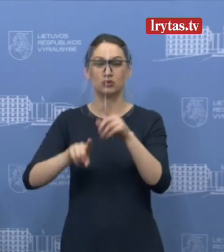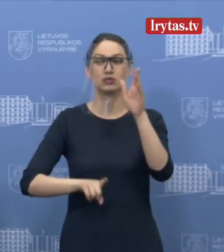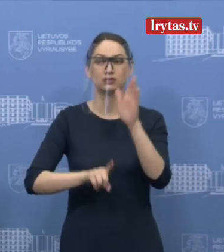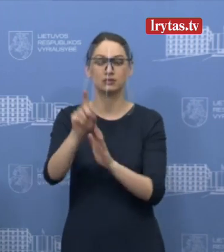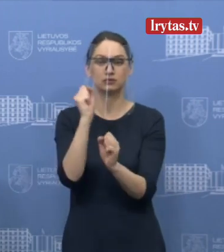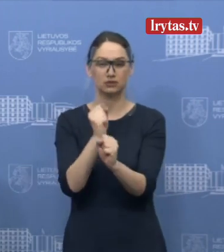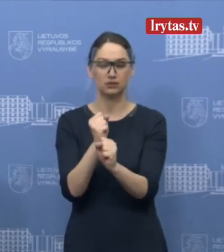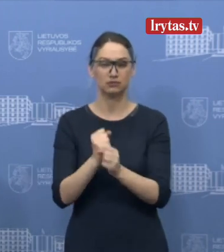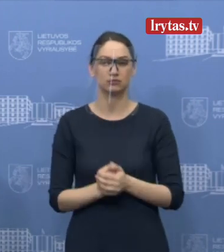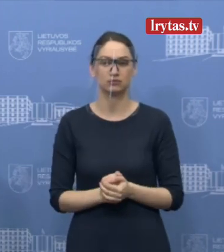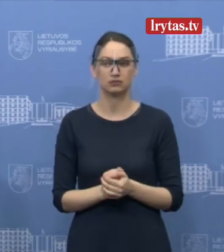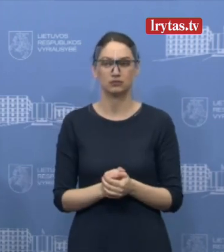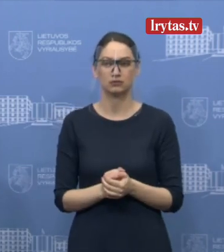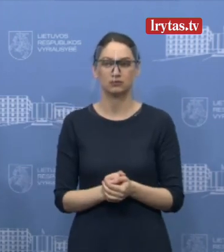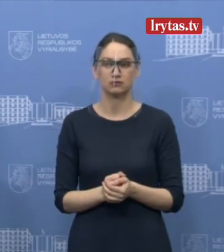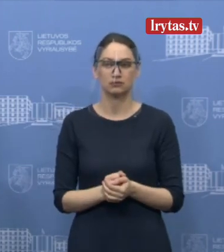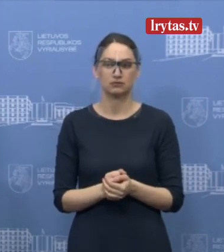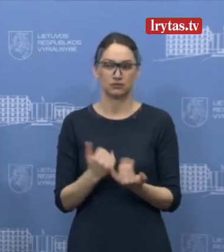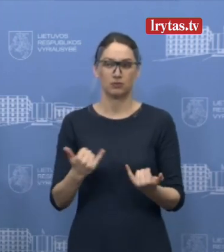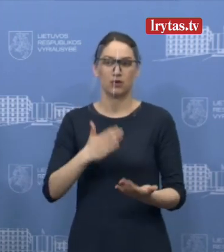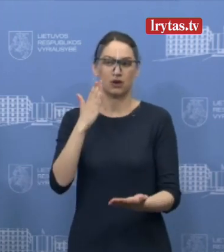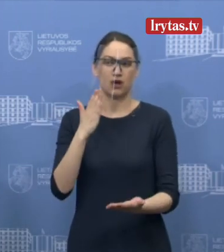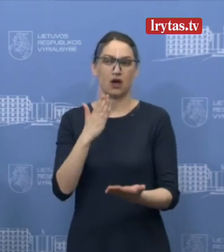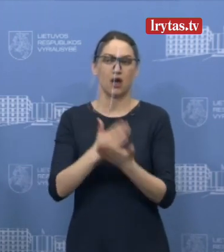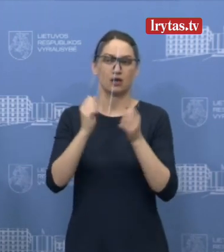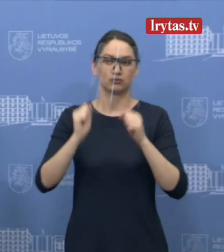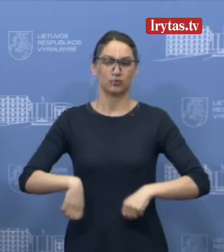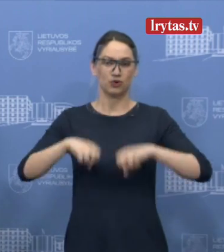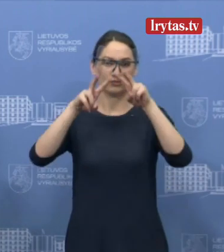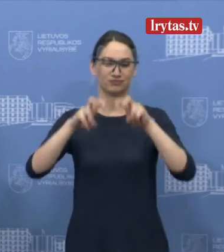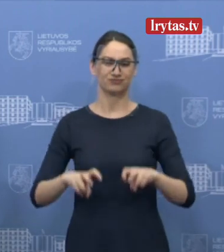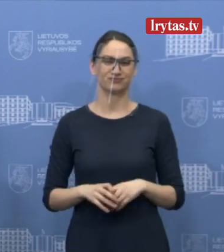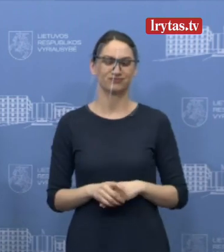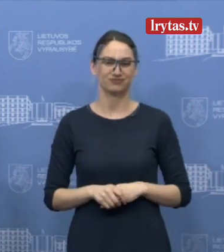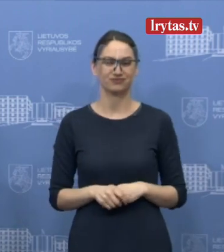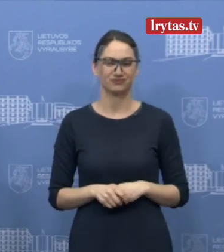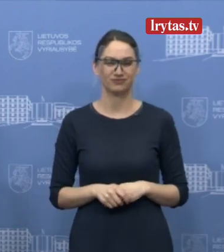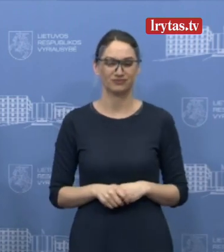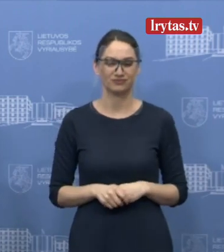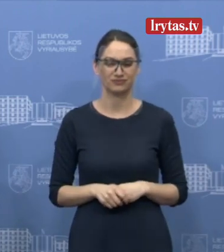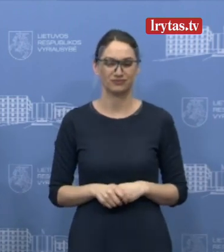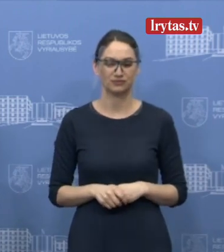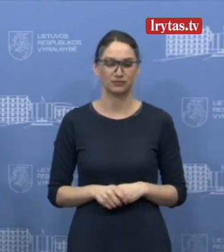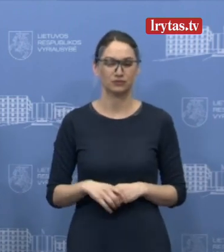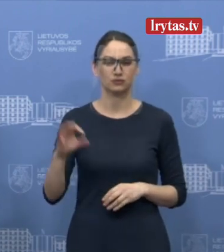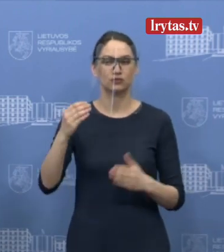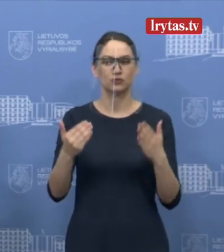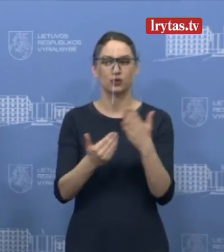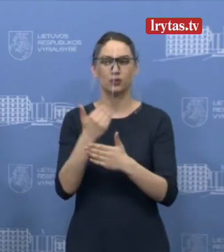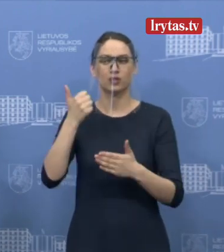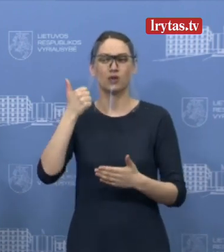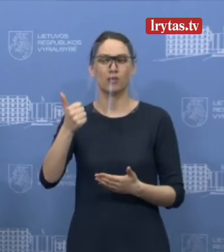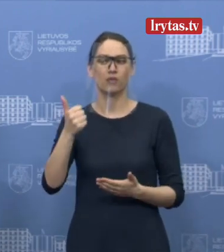tas galimybė išsitirti, jinai didės. Na, o jeigu kalbėti apie gerai žinės,